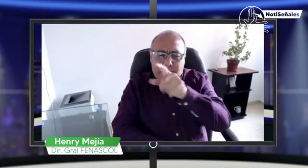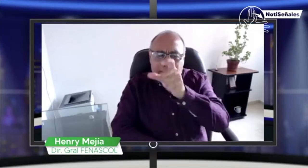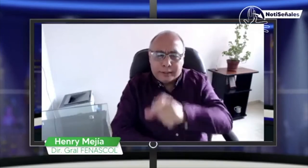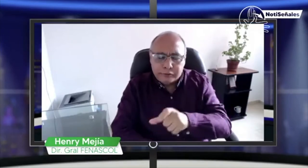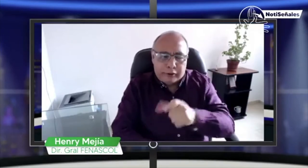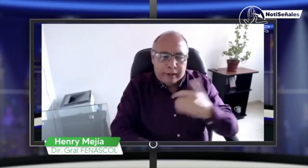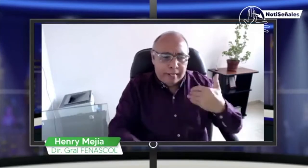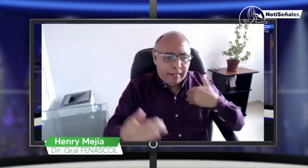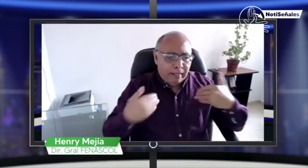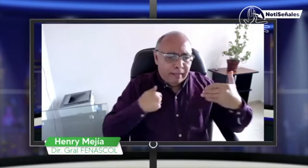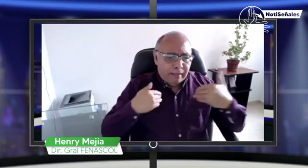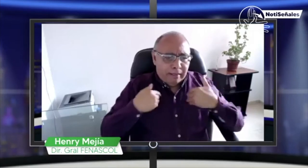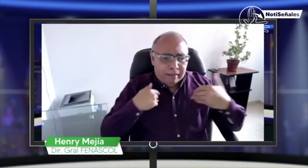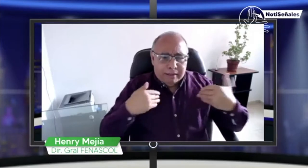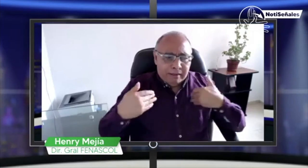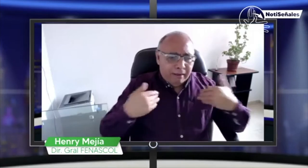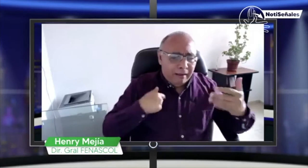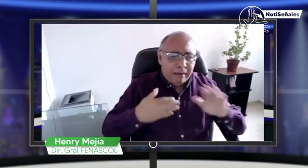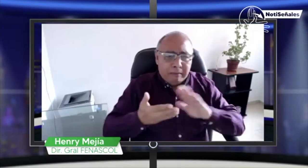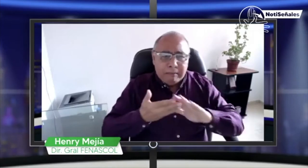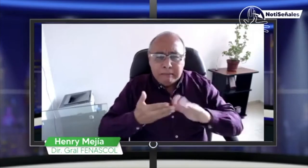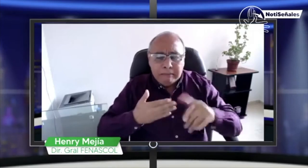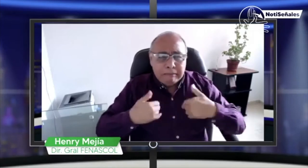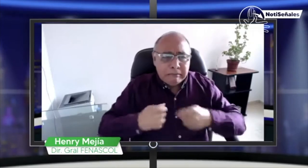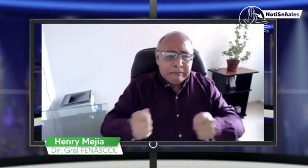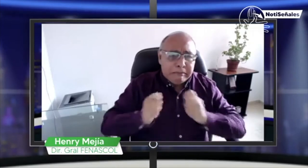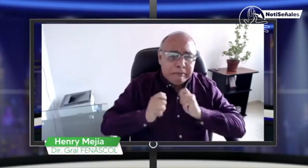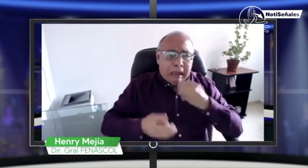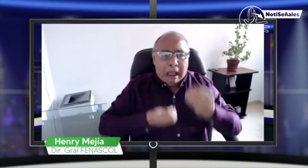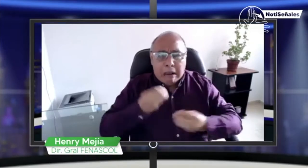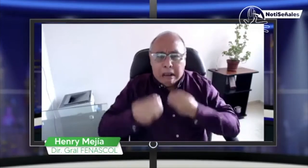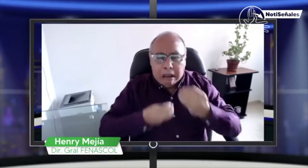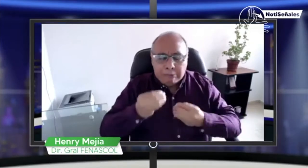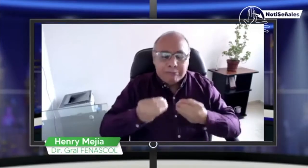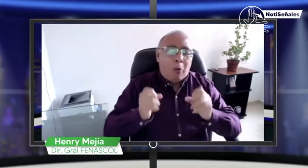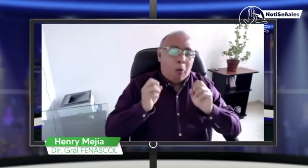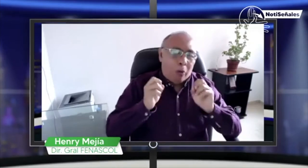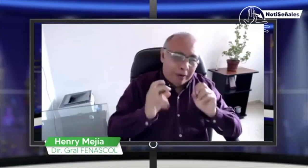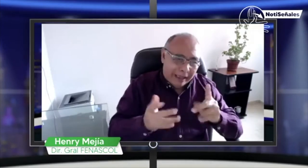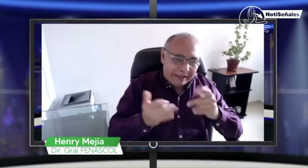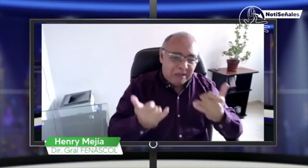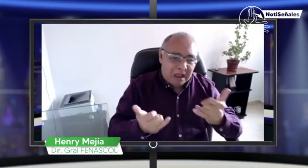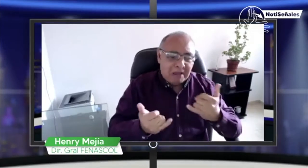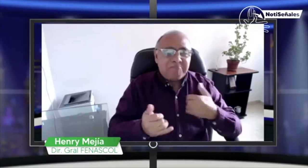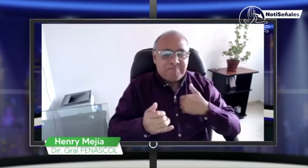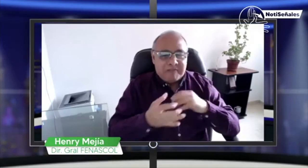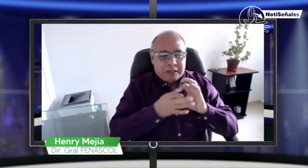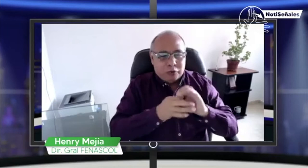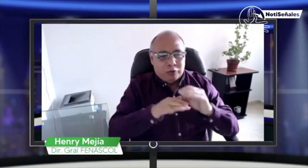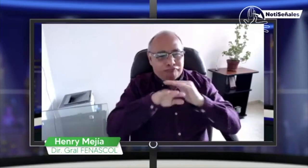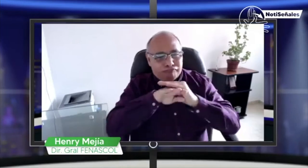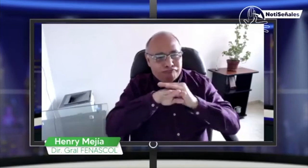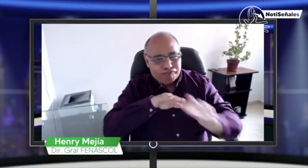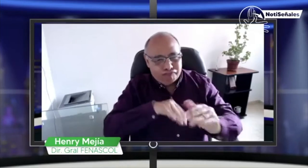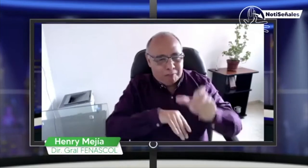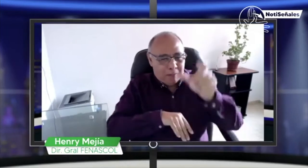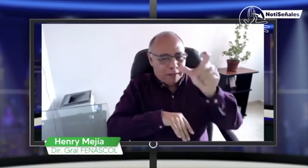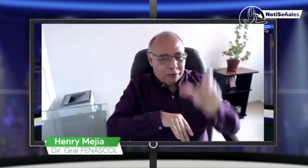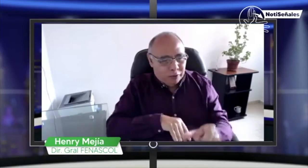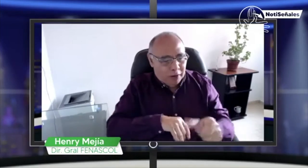los jurados de votación. Muchas personas anteriormente me han comentado, mira, me han asignado como jurada de votación